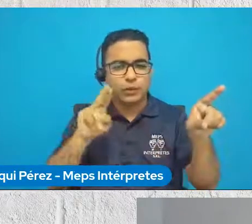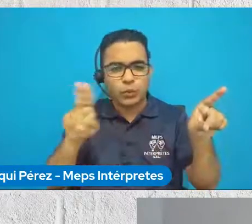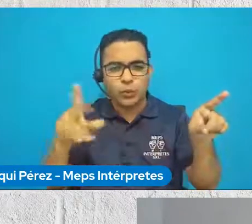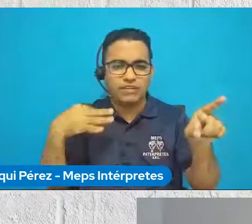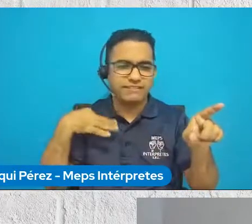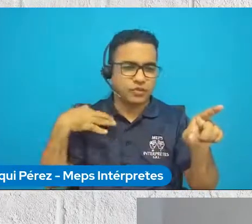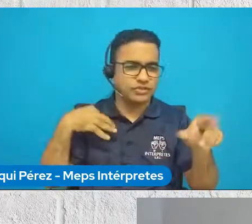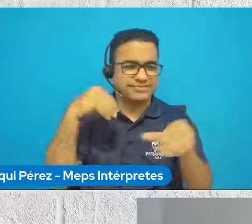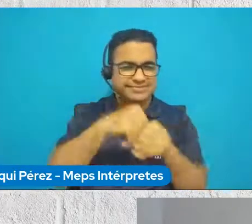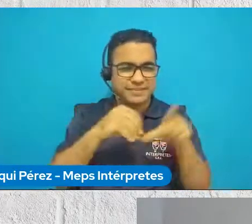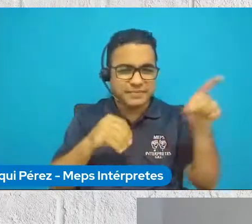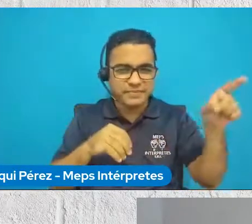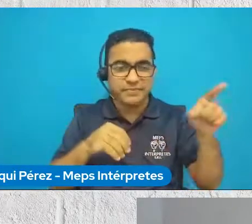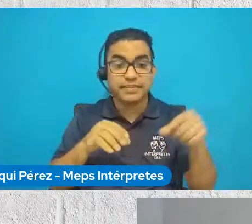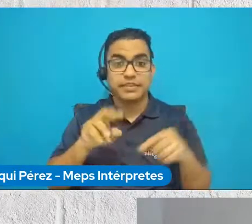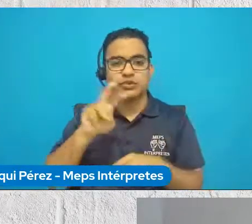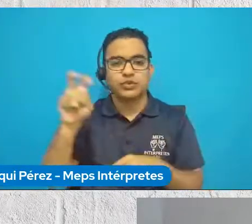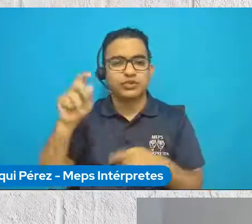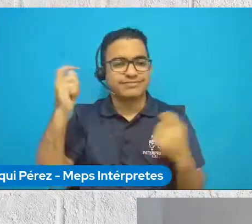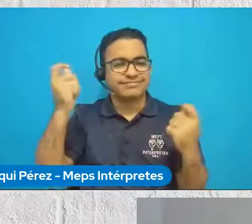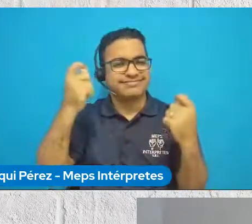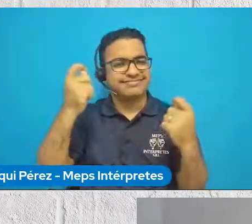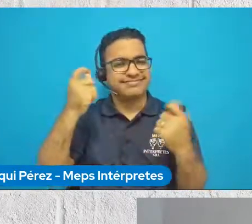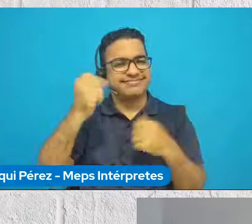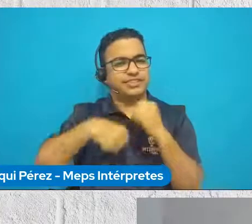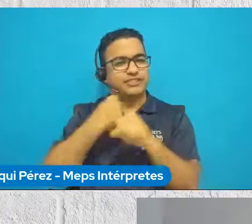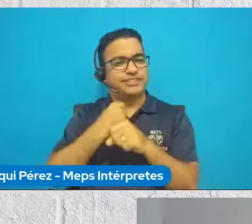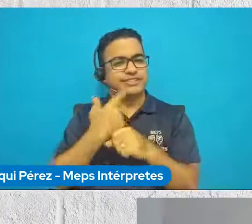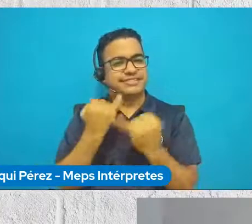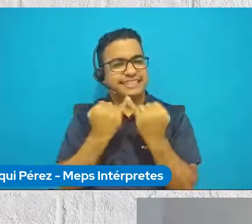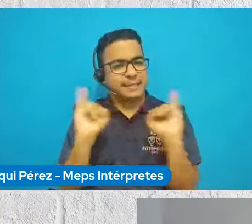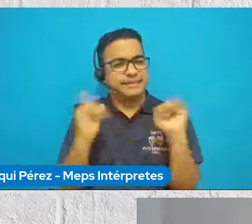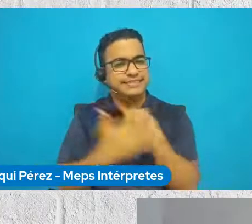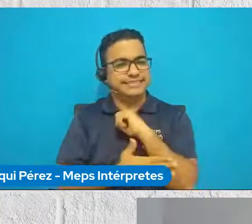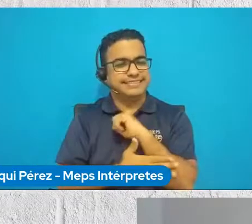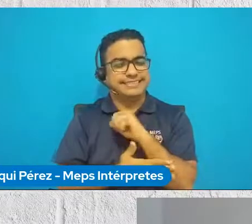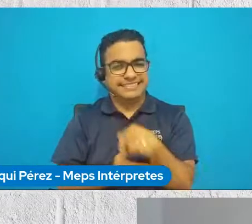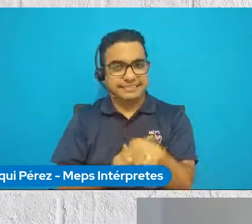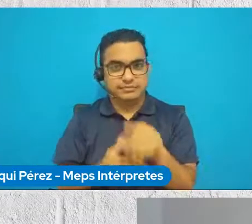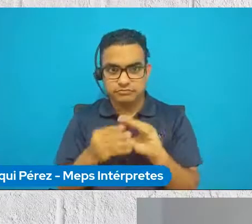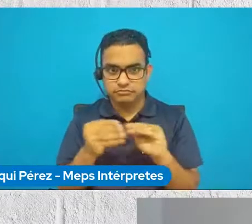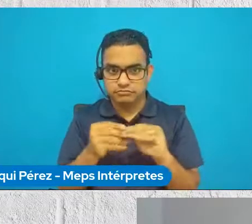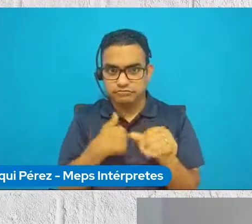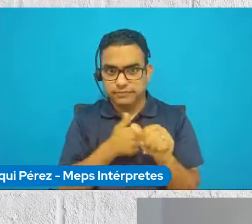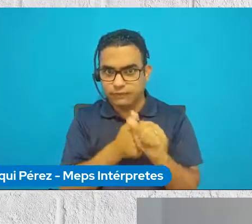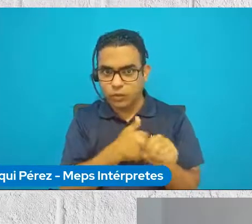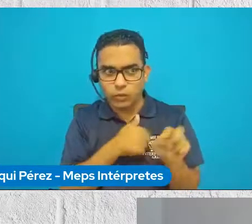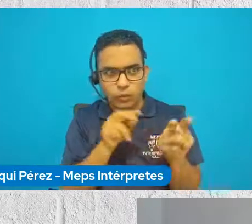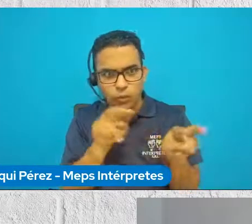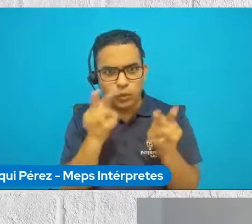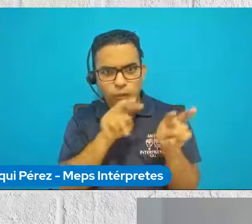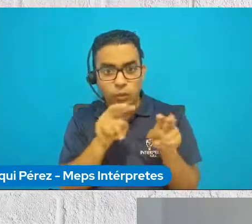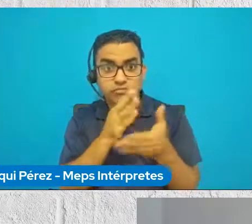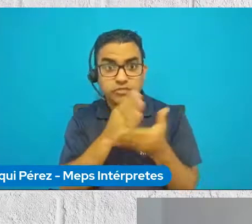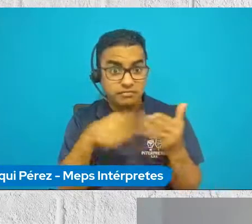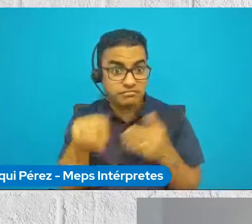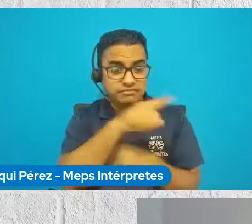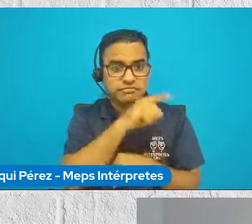voluntarios del Bicentenario y rescato mucho lo último que has mencionado, ¿no? Hay muchos voluntarios que hablan lenguas